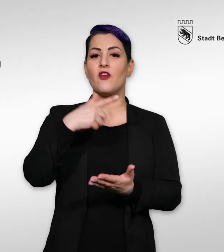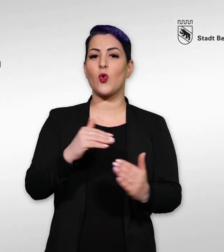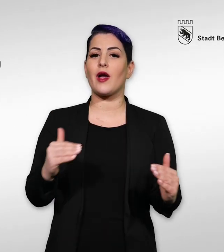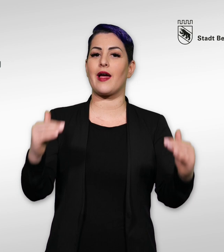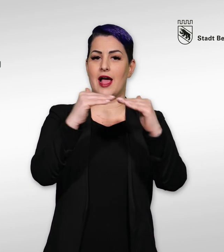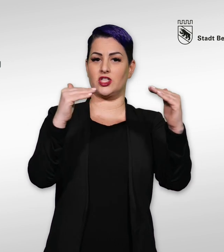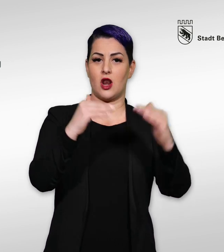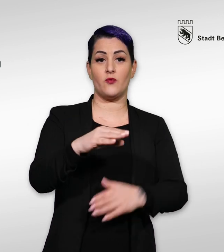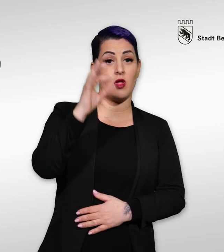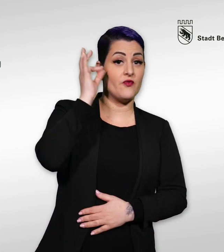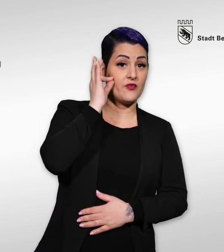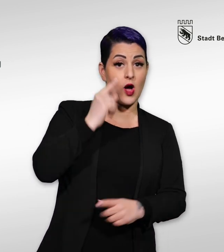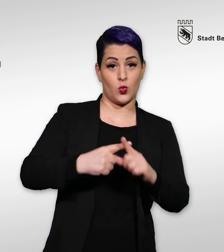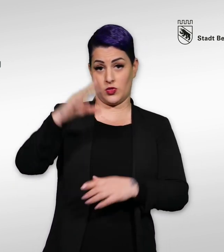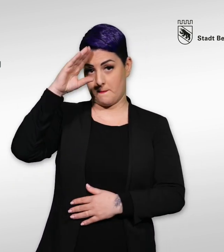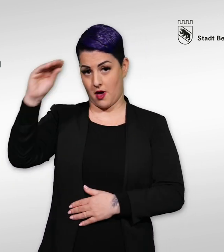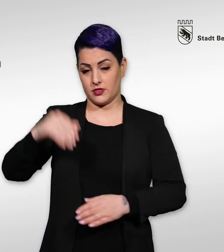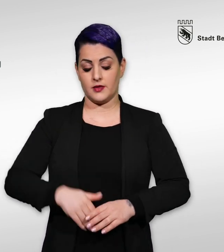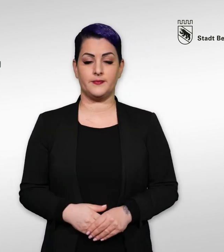Fachstelle für die Gleichstellung von Frau und Mann